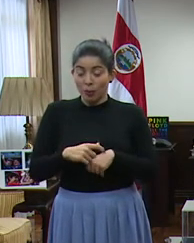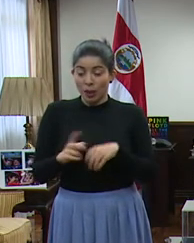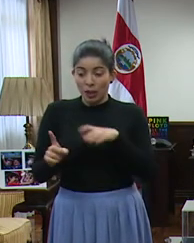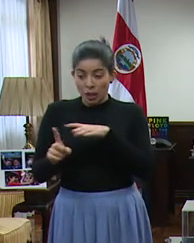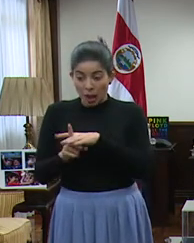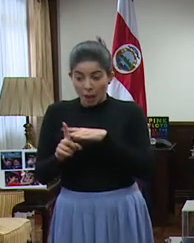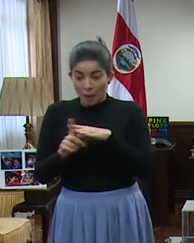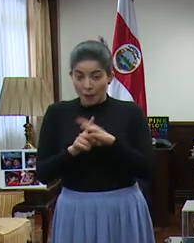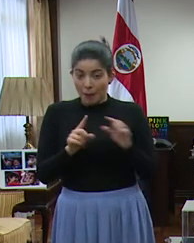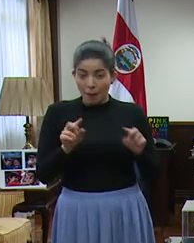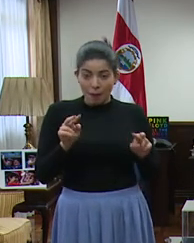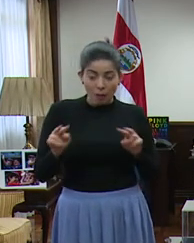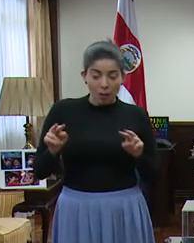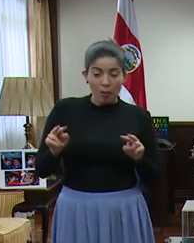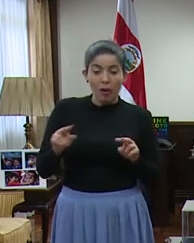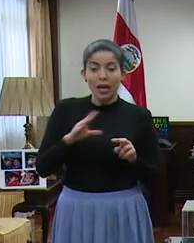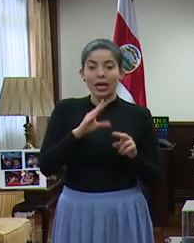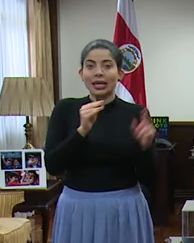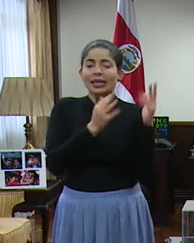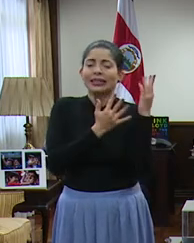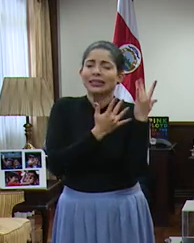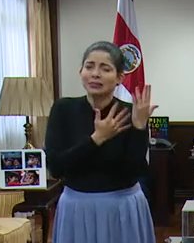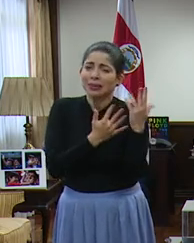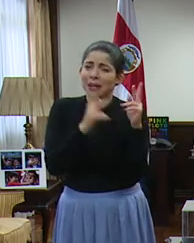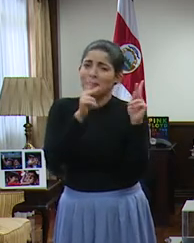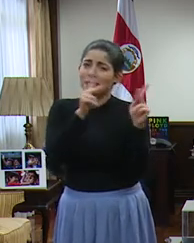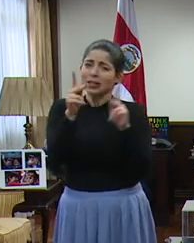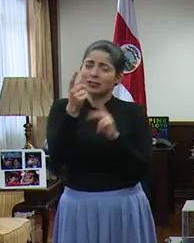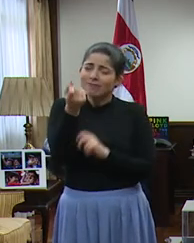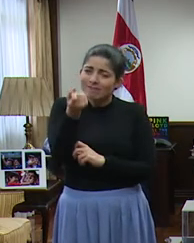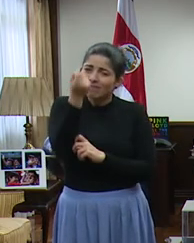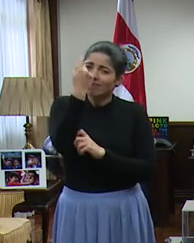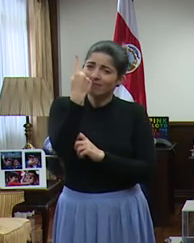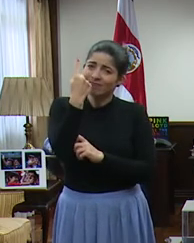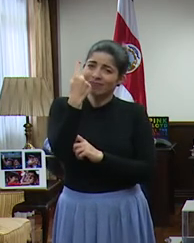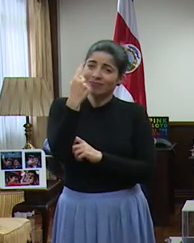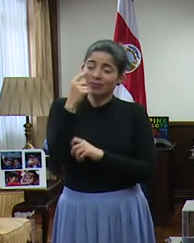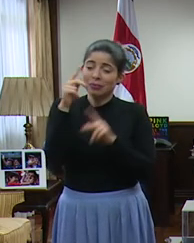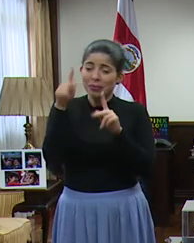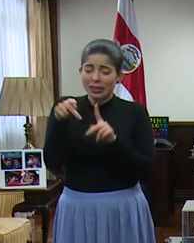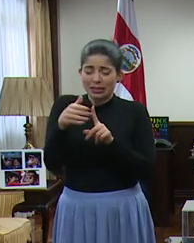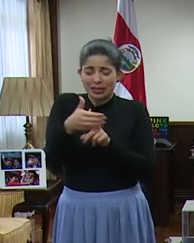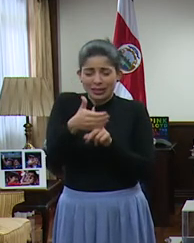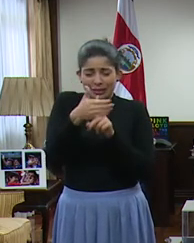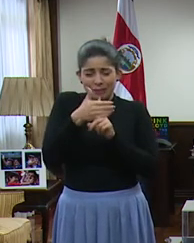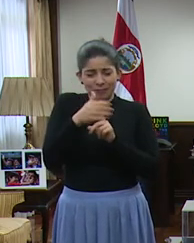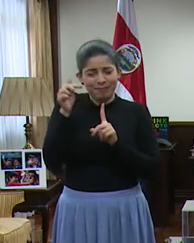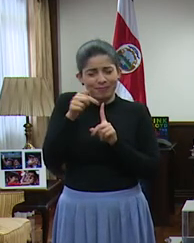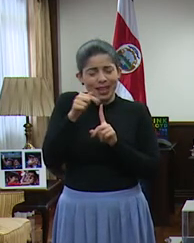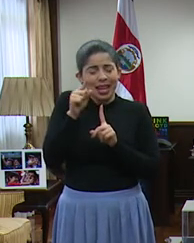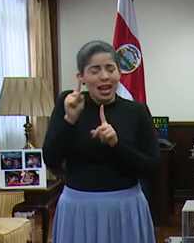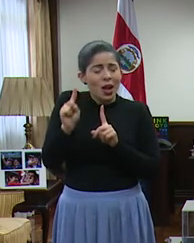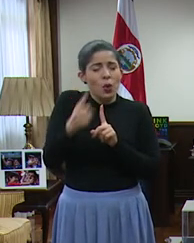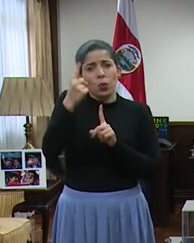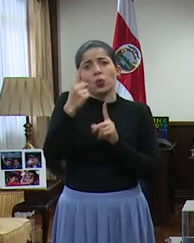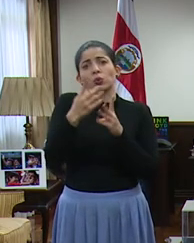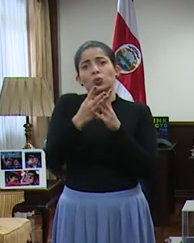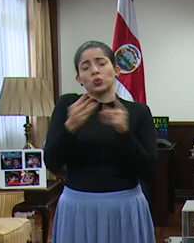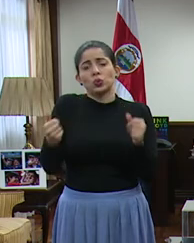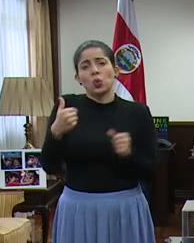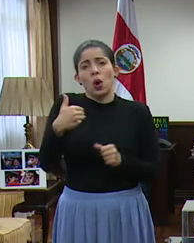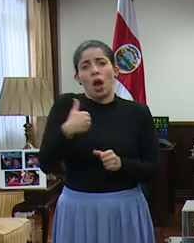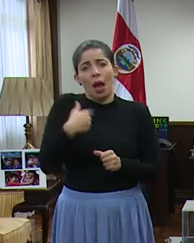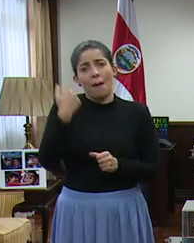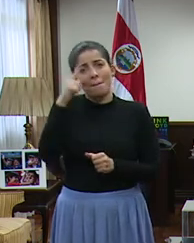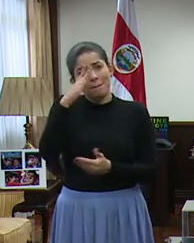y esperando que la ciudadanía entienda que el confinamiento es la única solución que tenemos